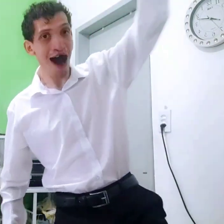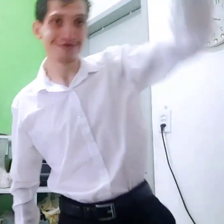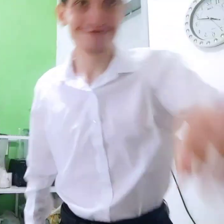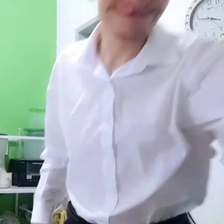Vamos.